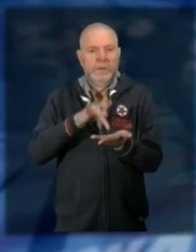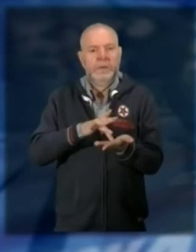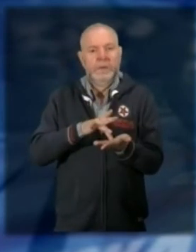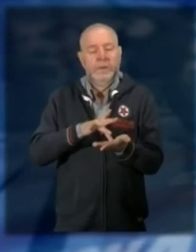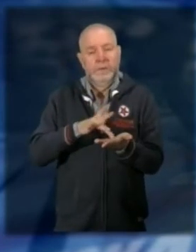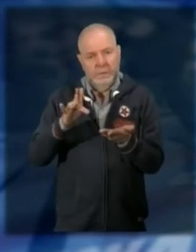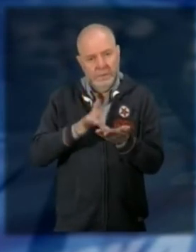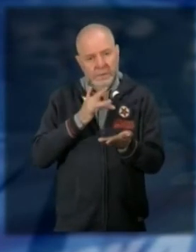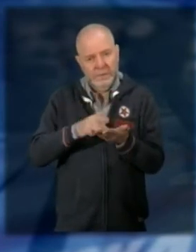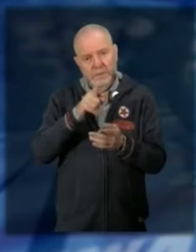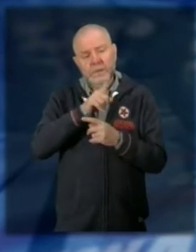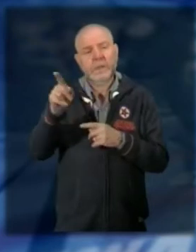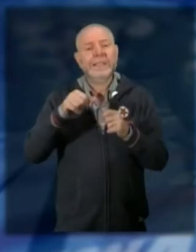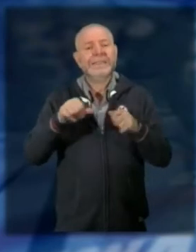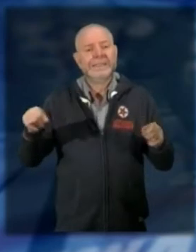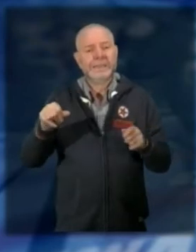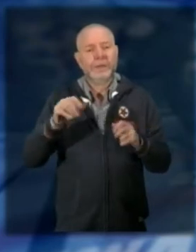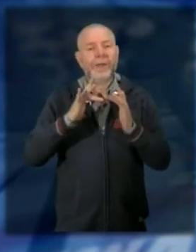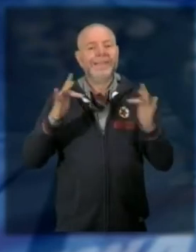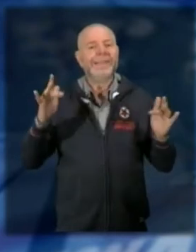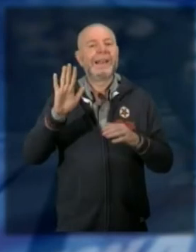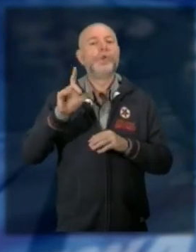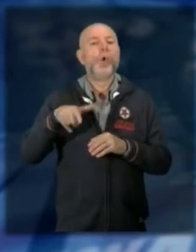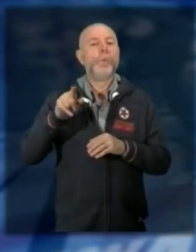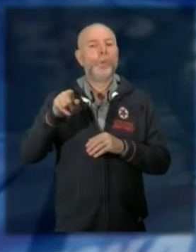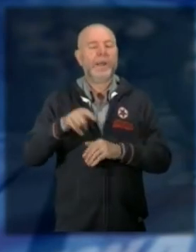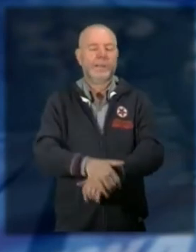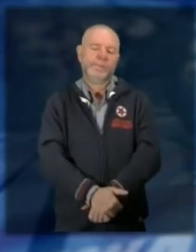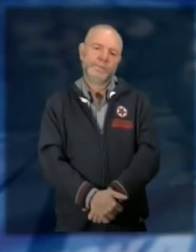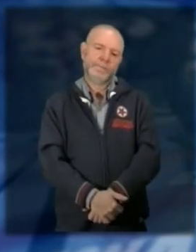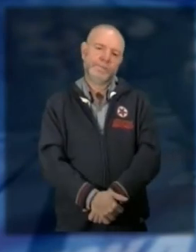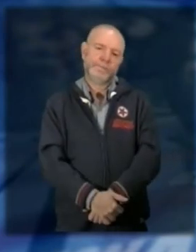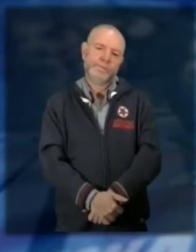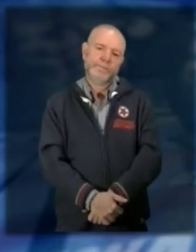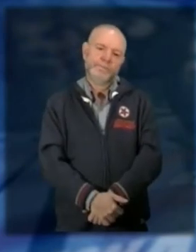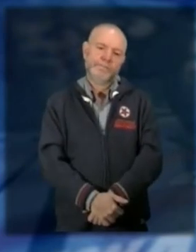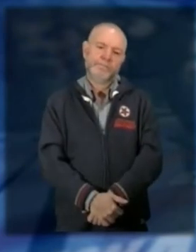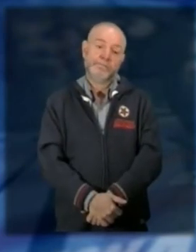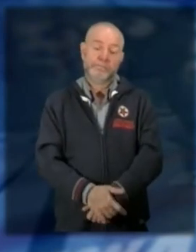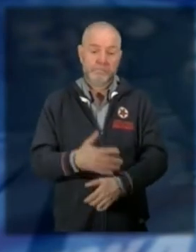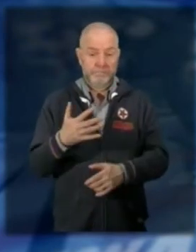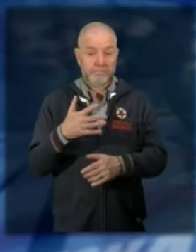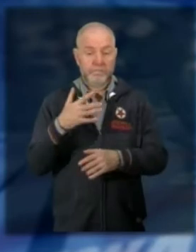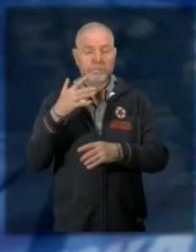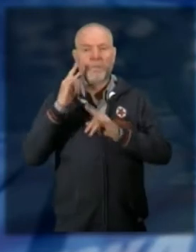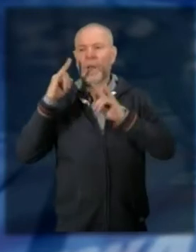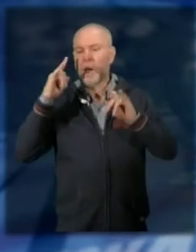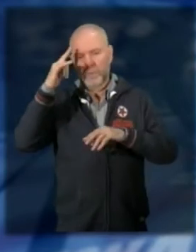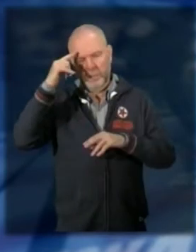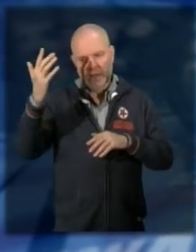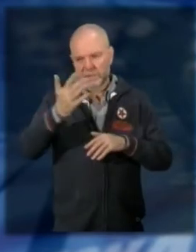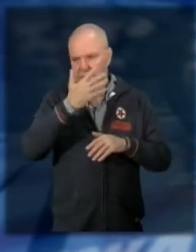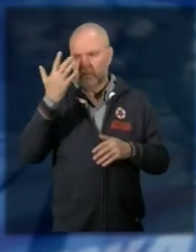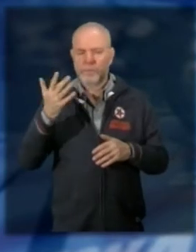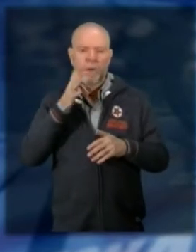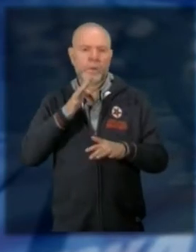andando sul sito internet del loro comune allora si diceva allerta quindi in caso per esempio di